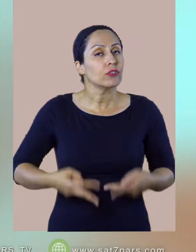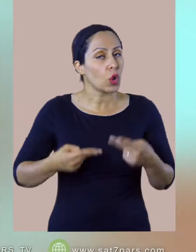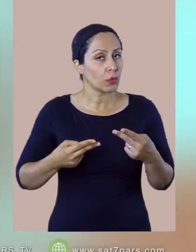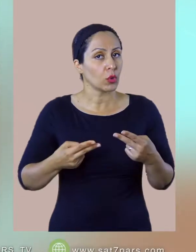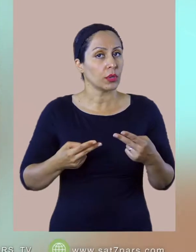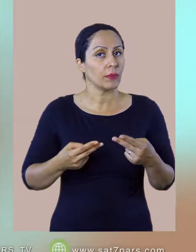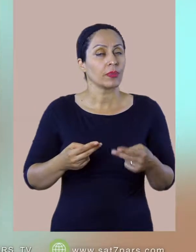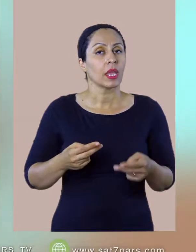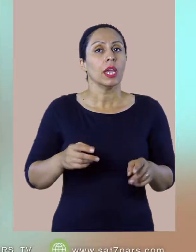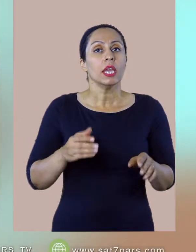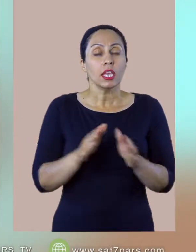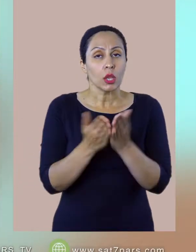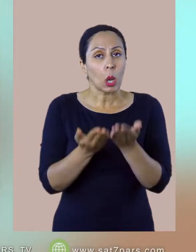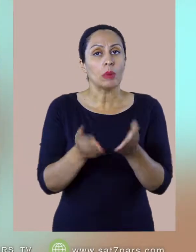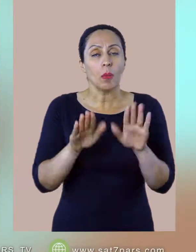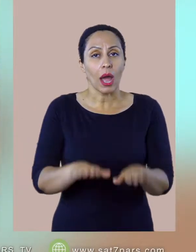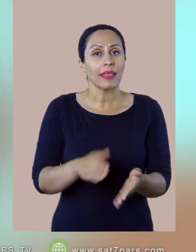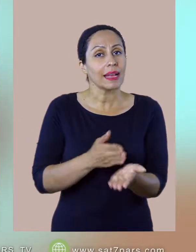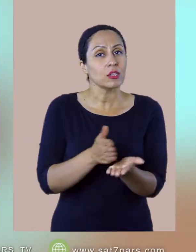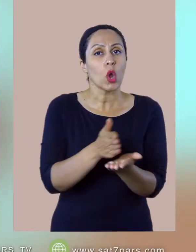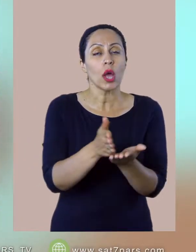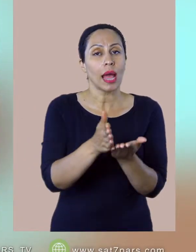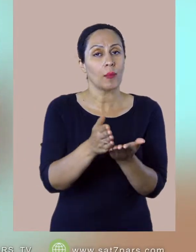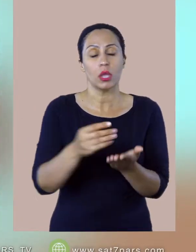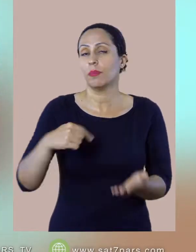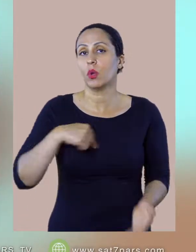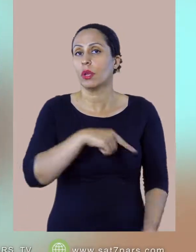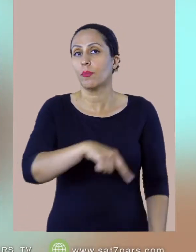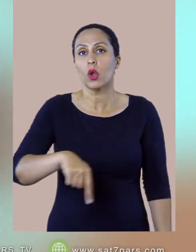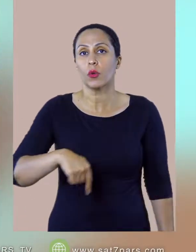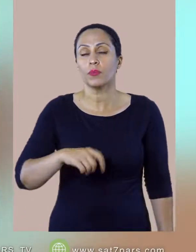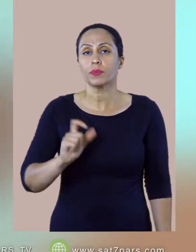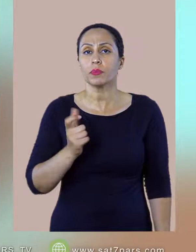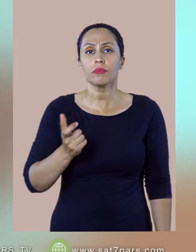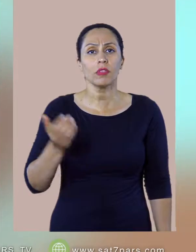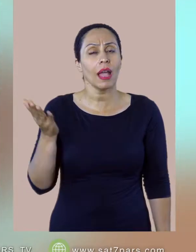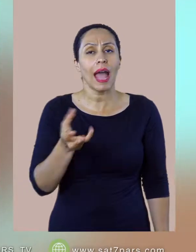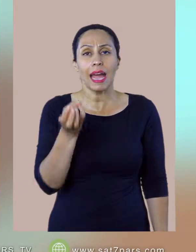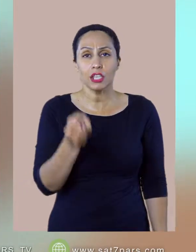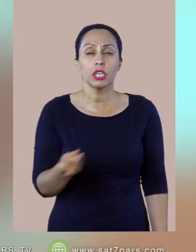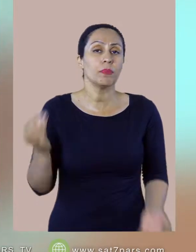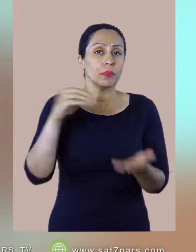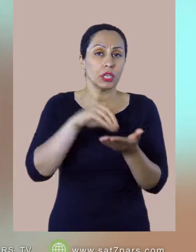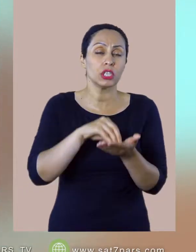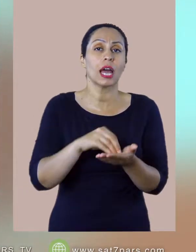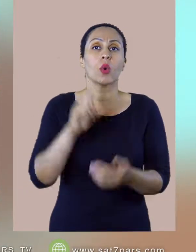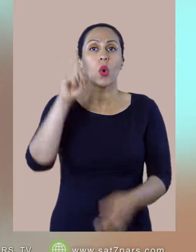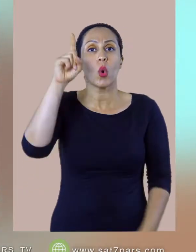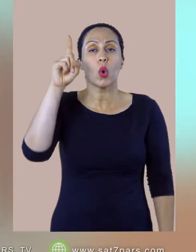زندگی و هرچقدر بیشتر من خدا رو میشناسم بیشتر دوستش دارم بیشتر آشغش میشم هرچقدر